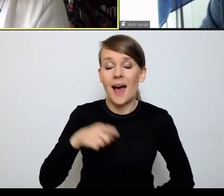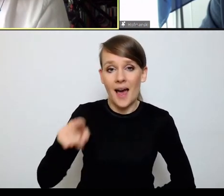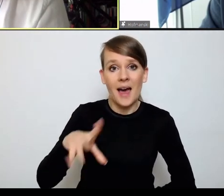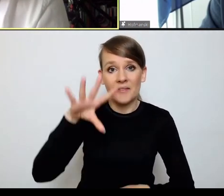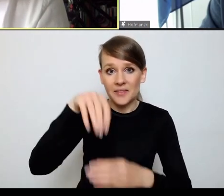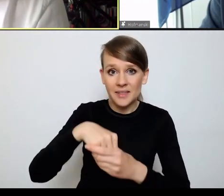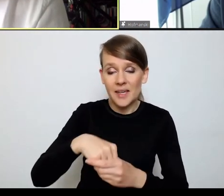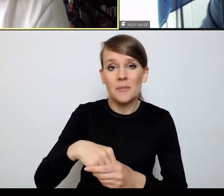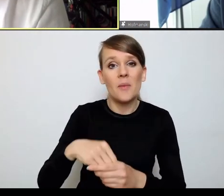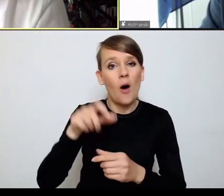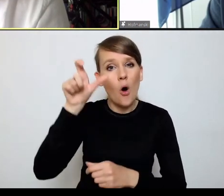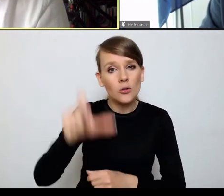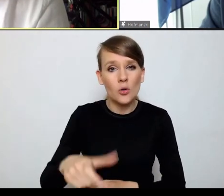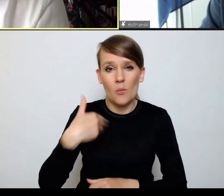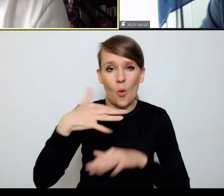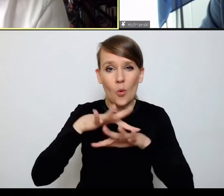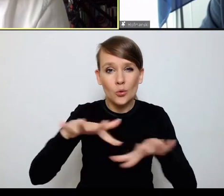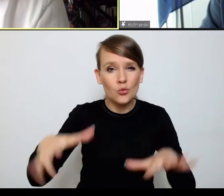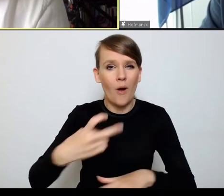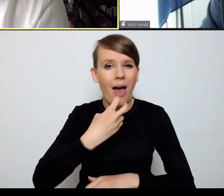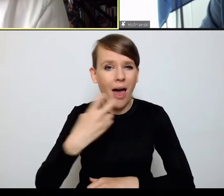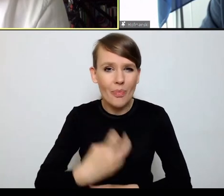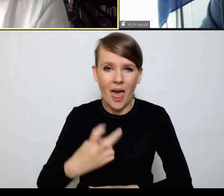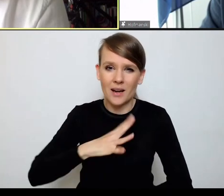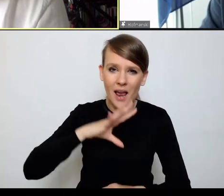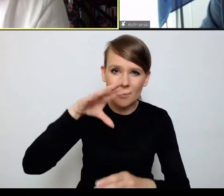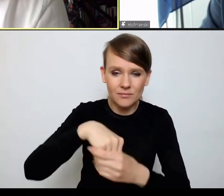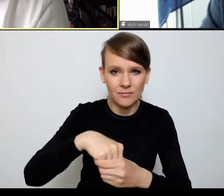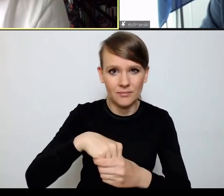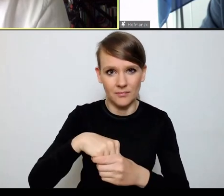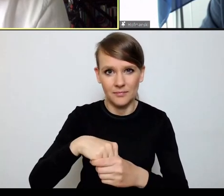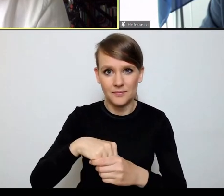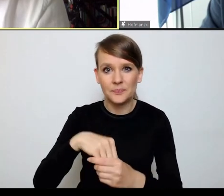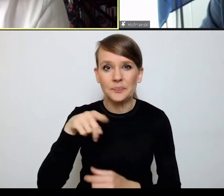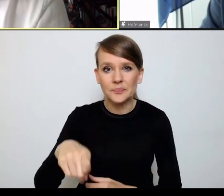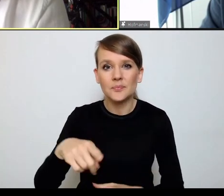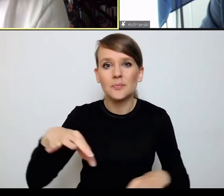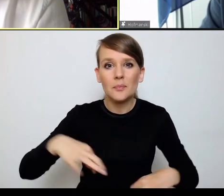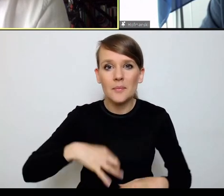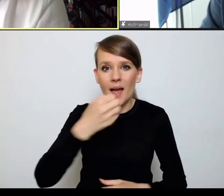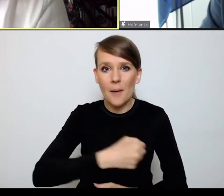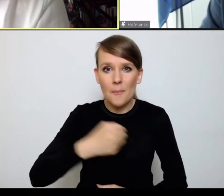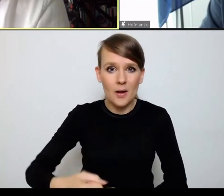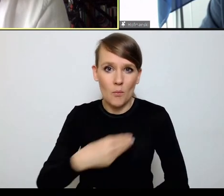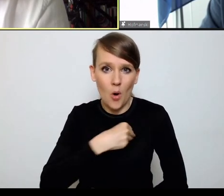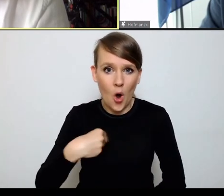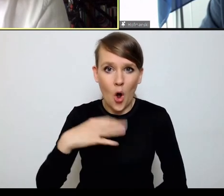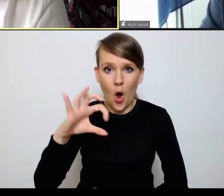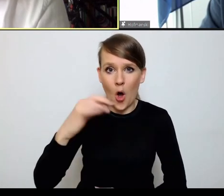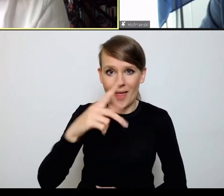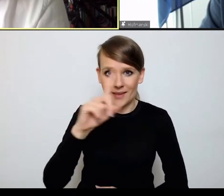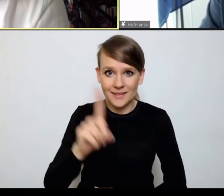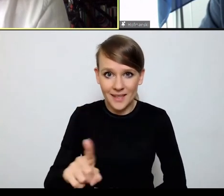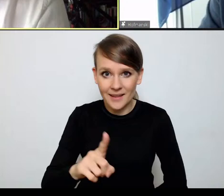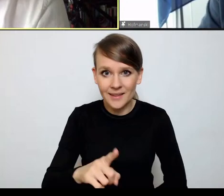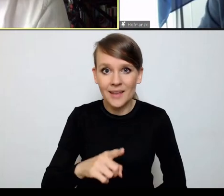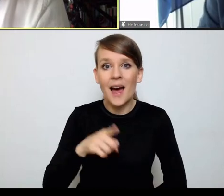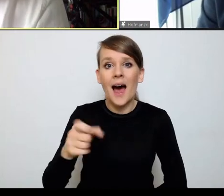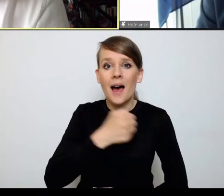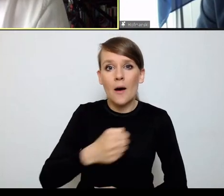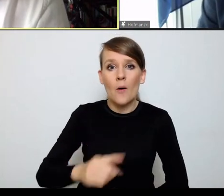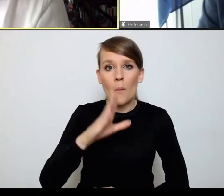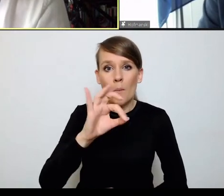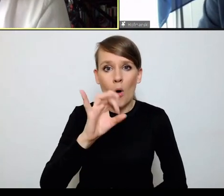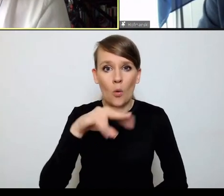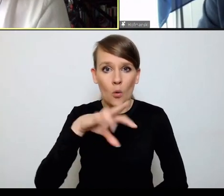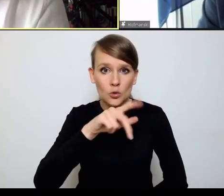włożyła swojej własnej energii osobistej był Pan ambasador Polski przy ONZ-cie, Pan ambasador Bogusław